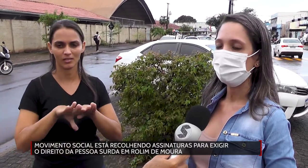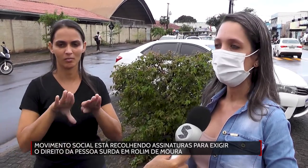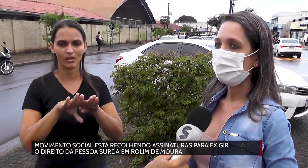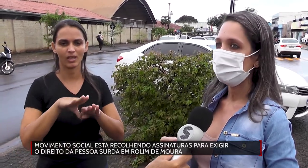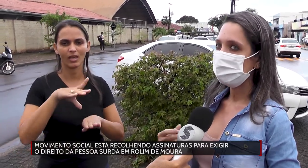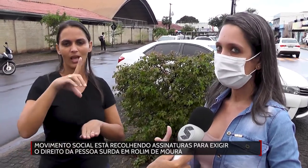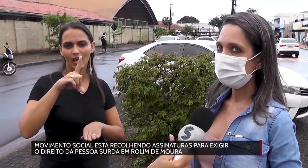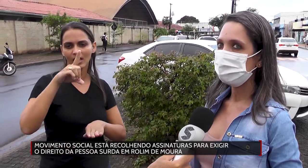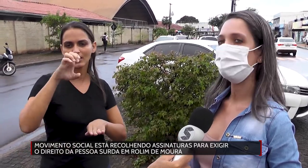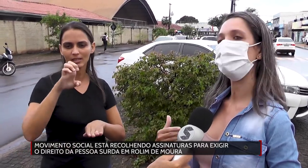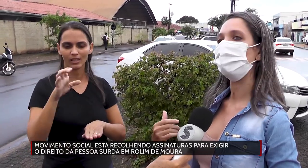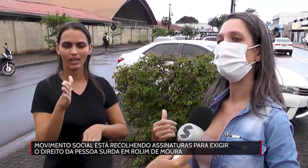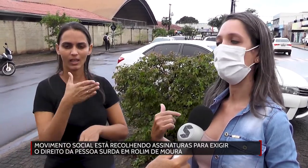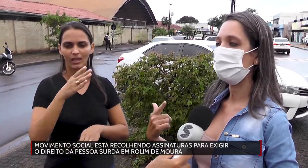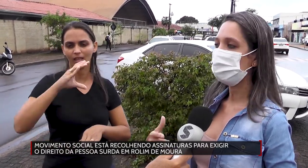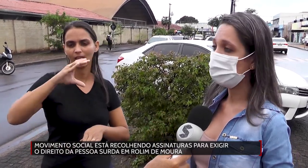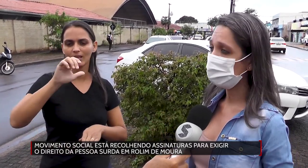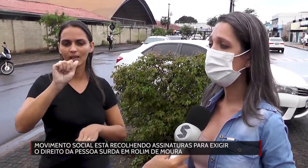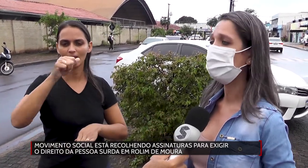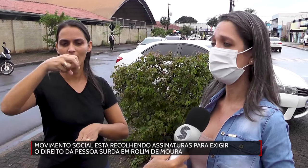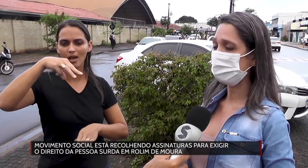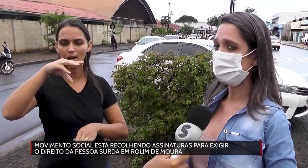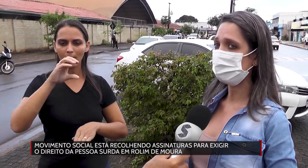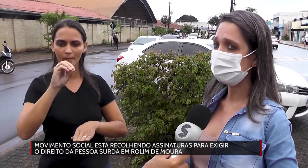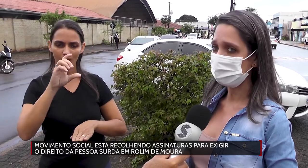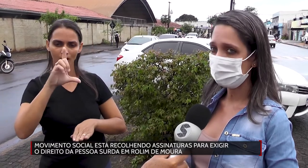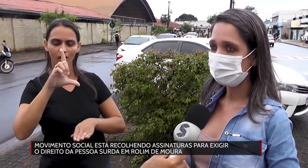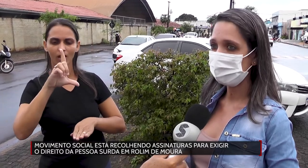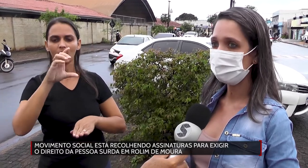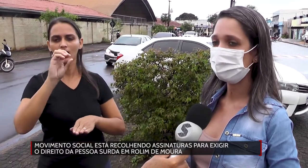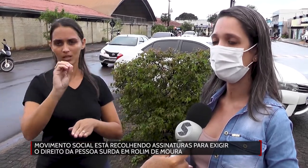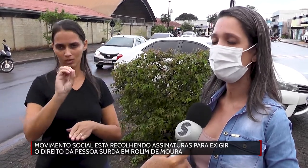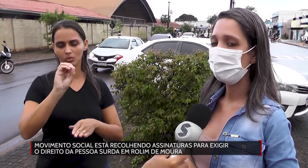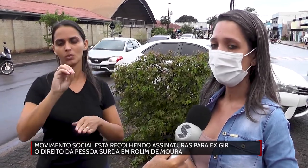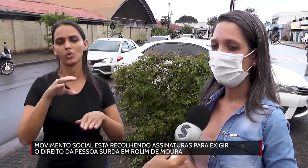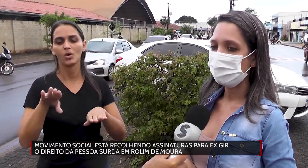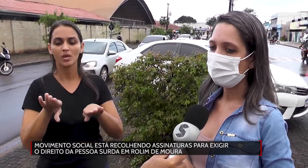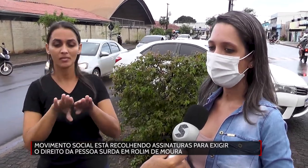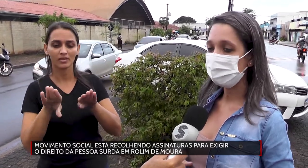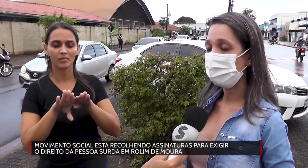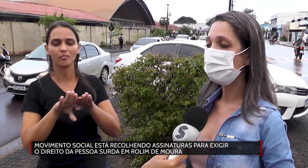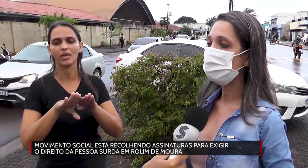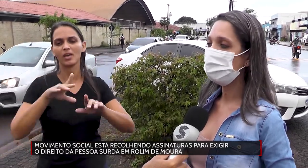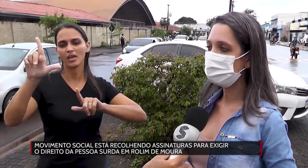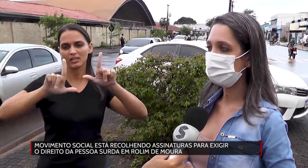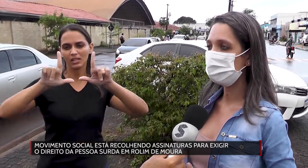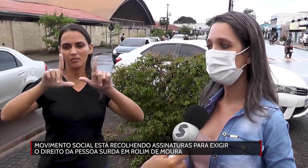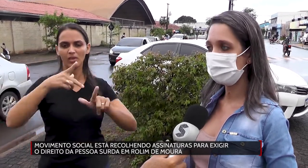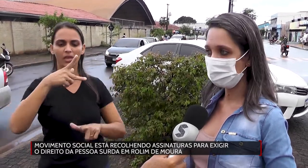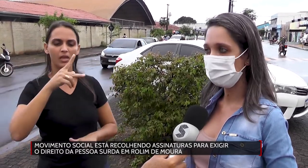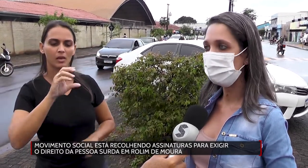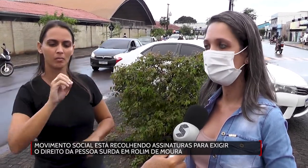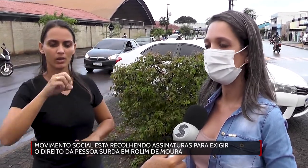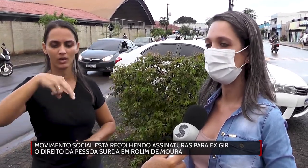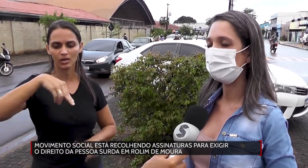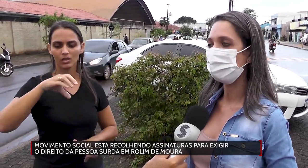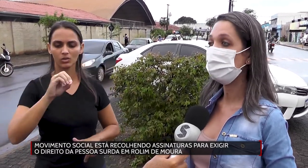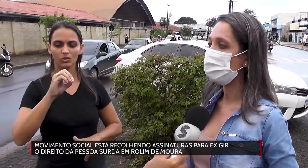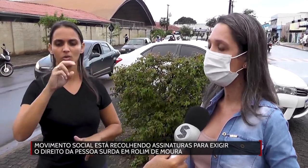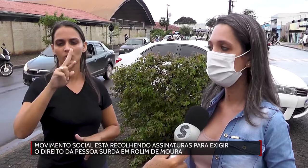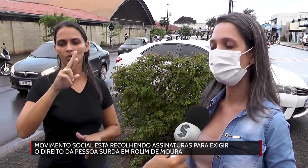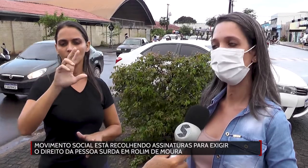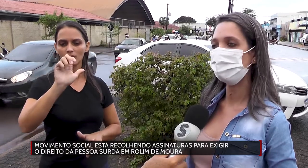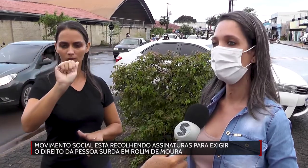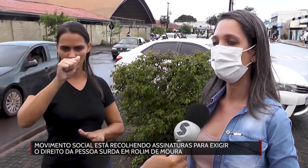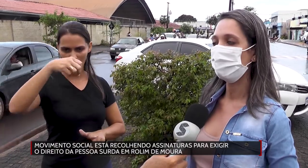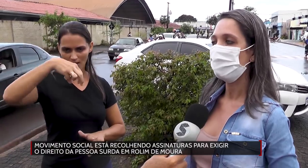né, que tem nos apoiado, o Programa Panorama também, né, que são alguns parceiros que estão somando, né,